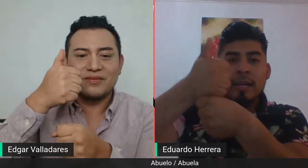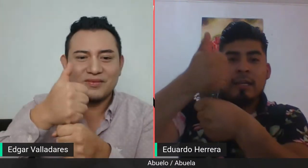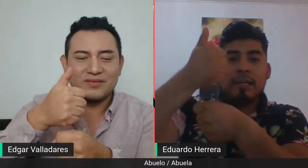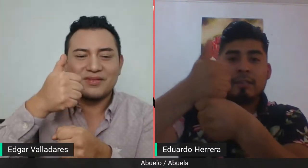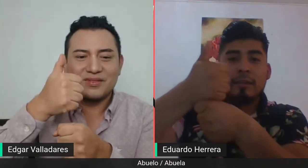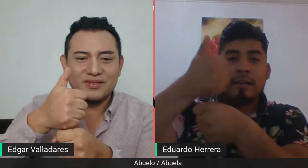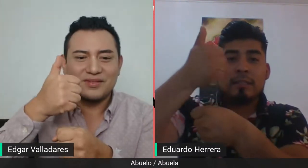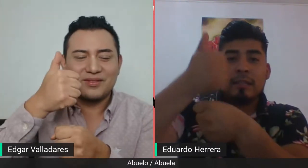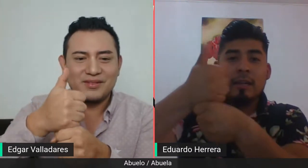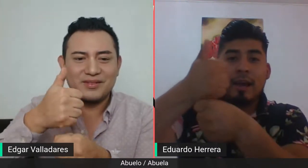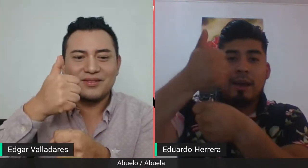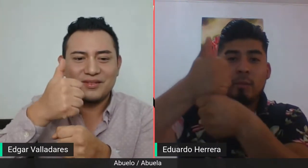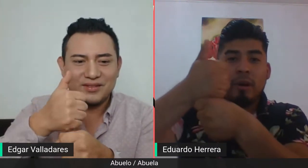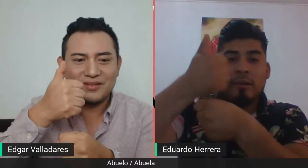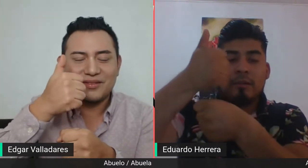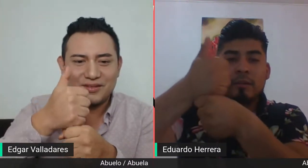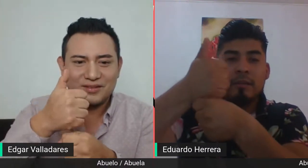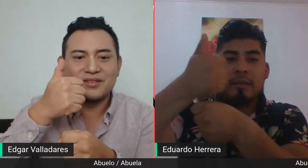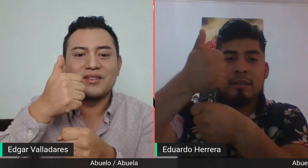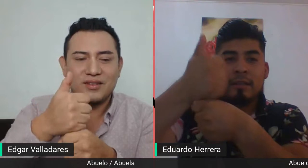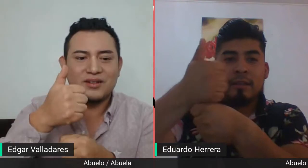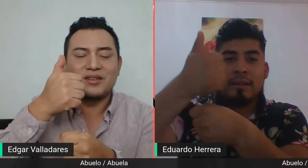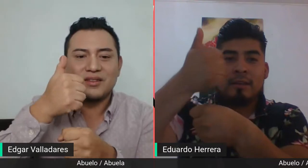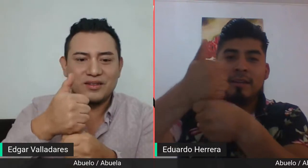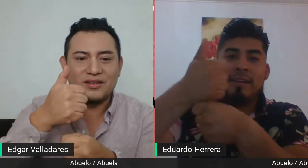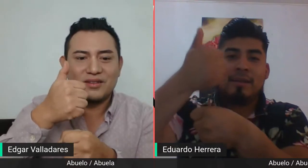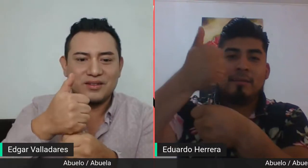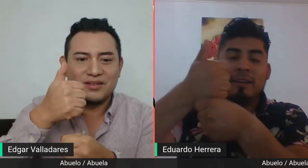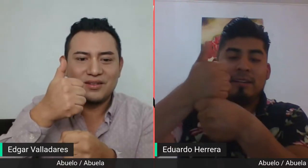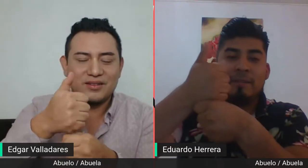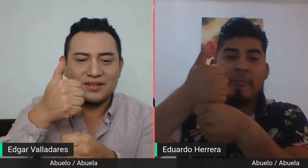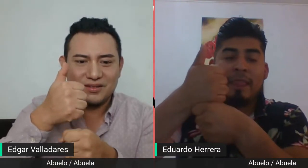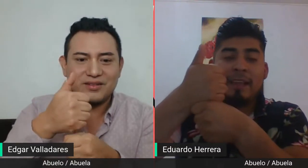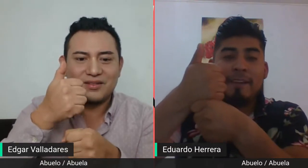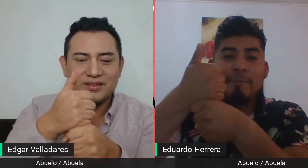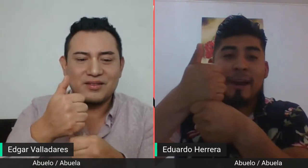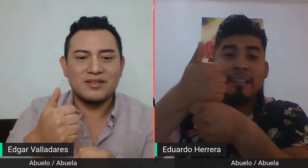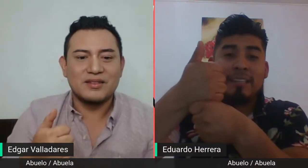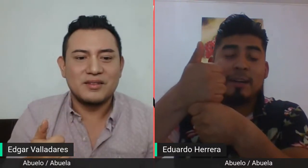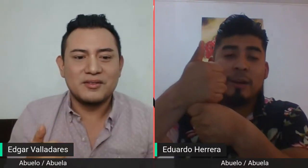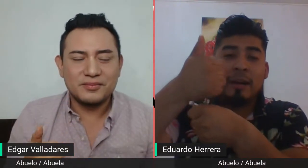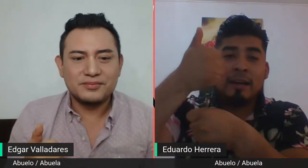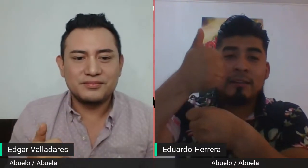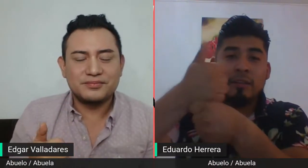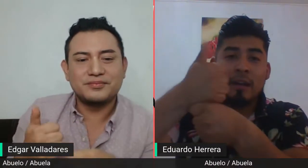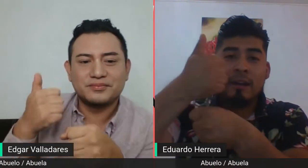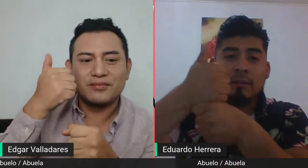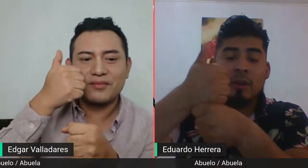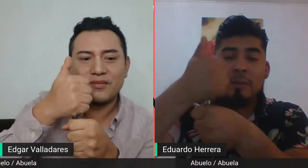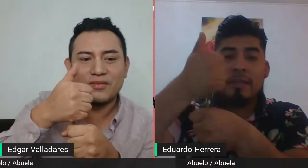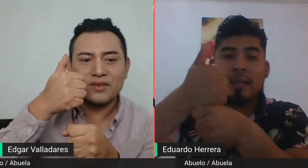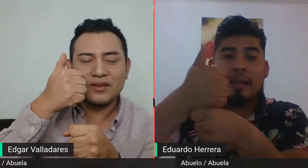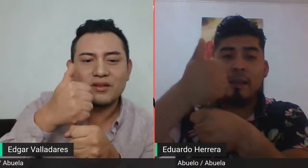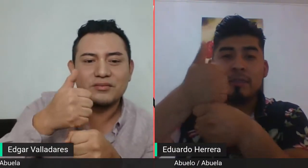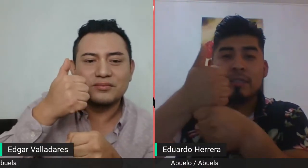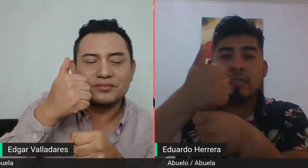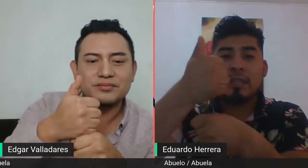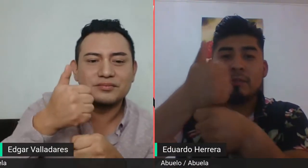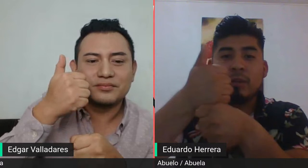Y esto es abuelo. Abuelo. Para decir abuela solamente agregamos la seña de